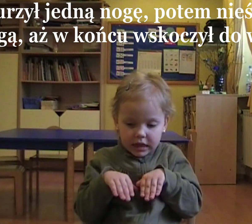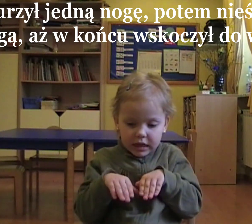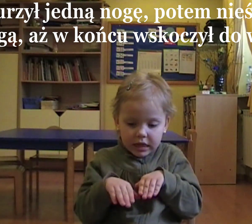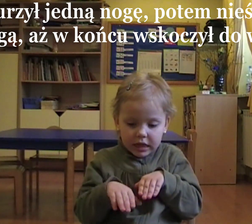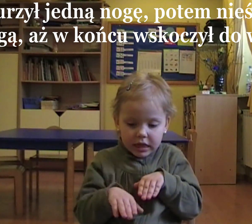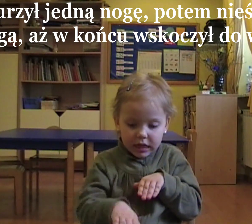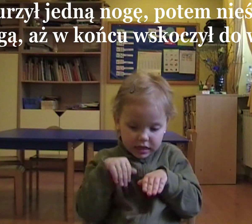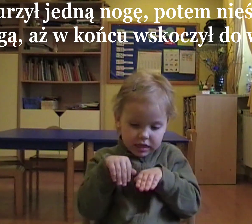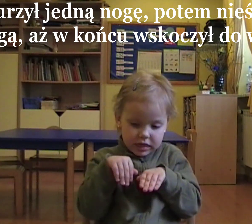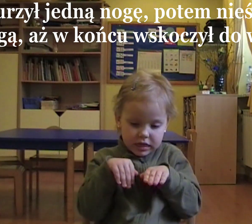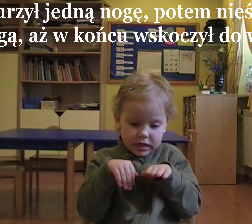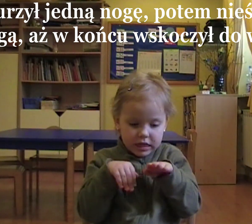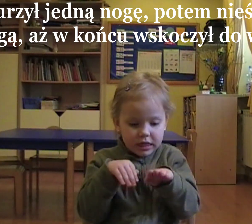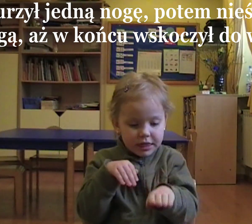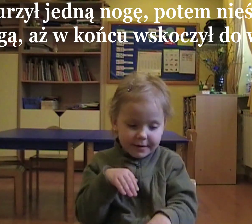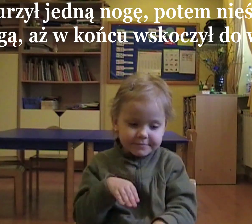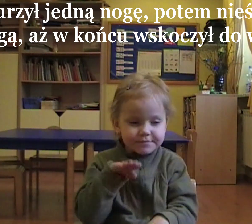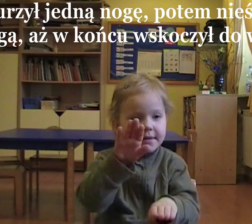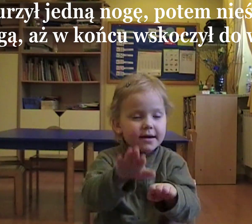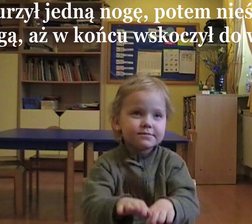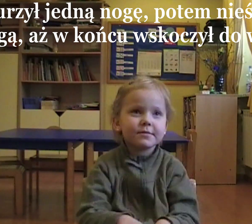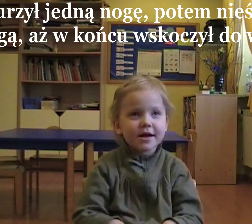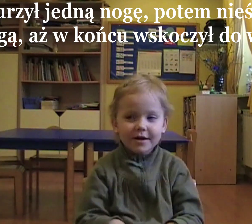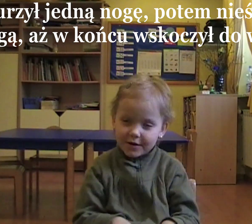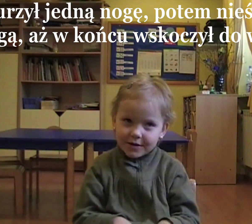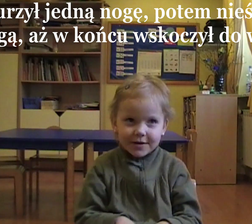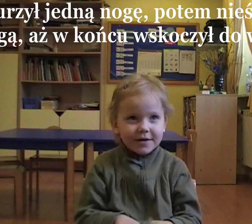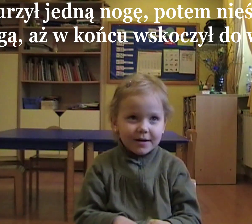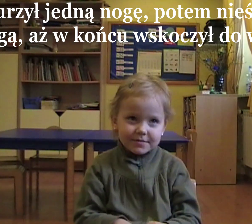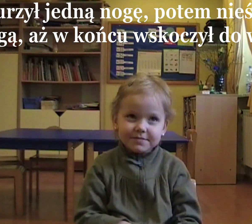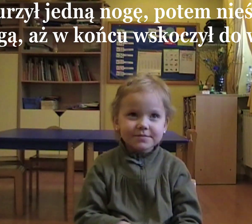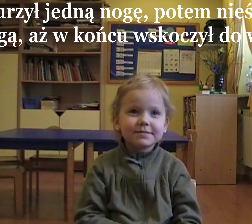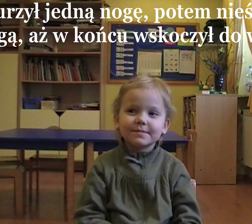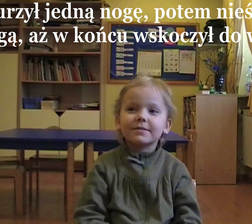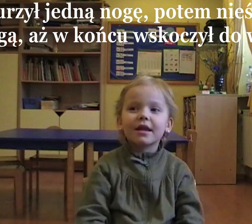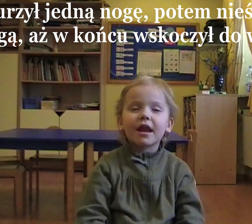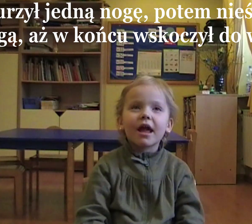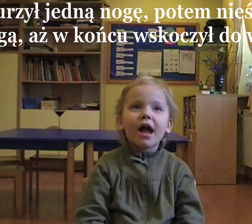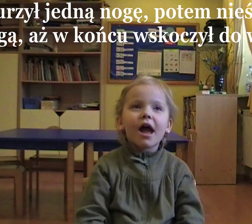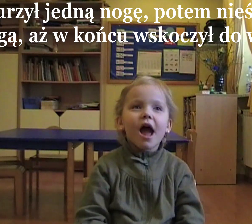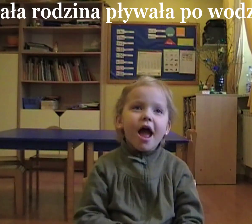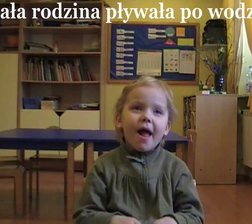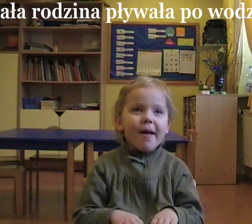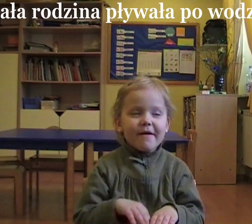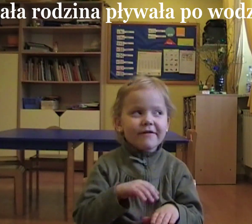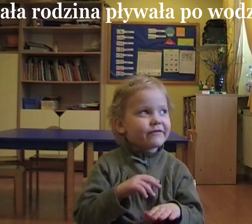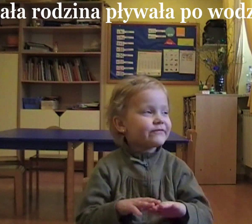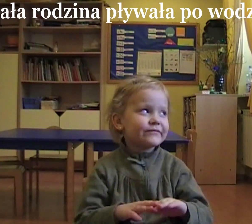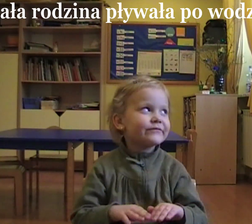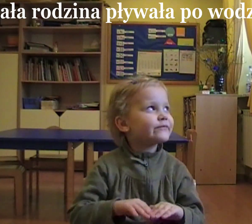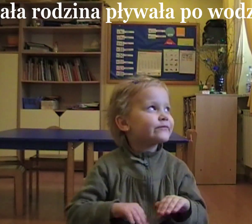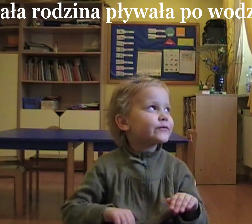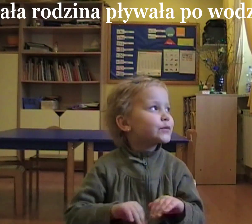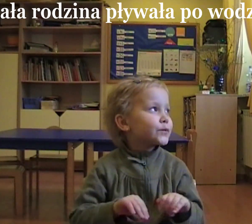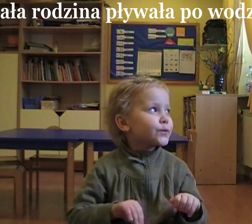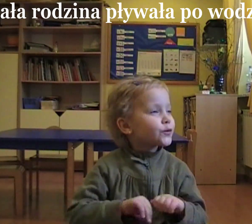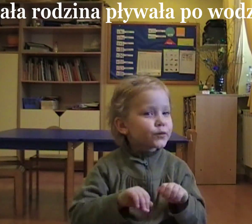Zanurzył jedną nogę, potem nieśmiało drugą, aż w końcu skoczył do wody.